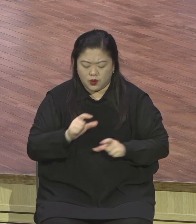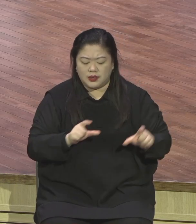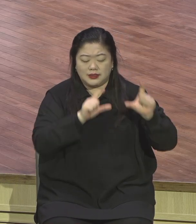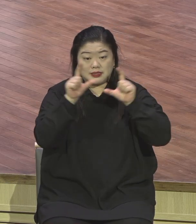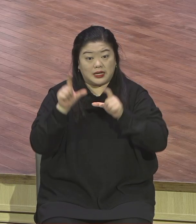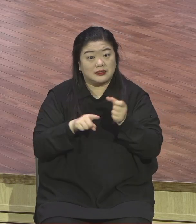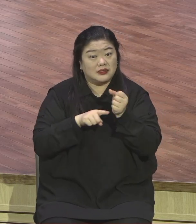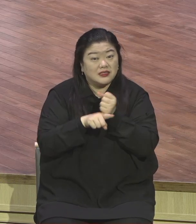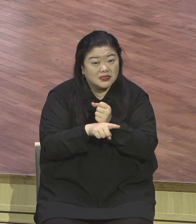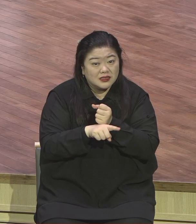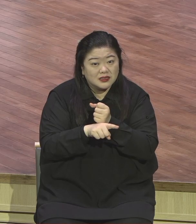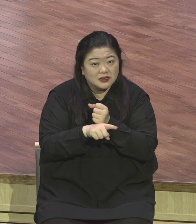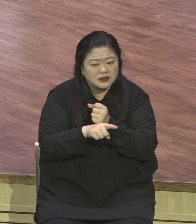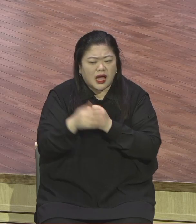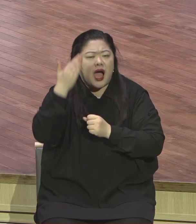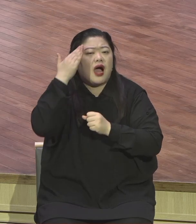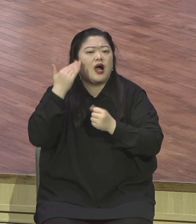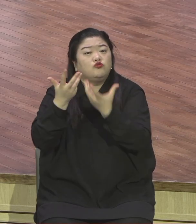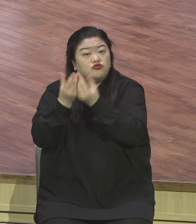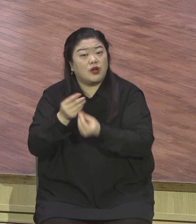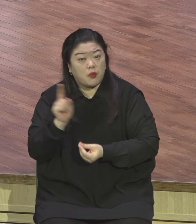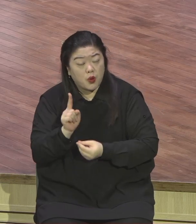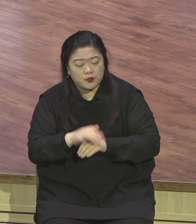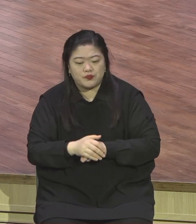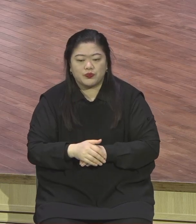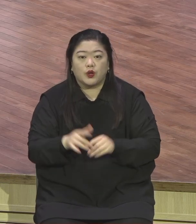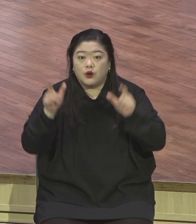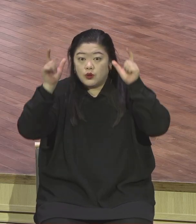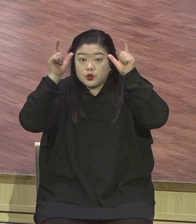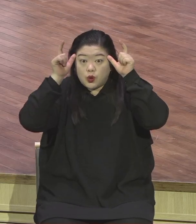멍해를 지는 것과 같이 수우롭고 힘든 일이다.